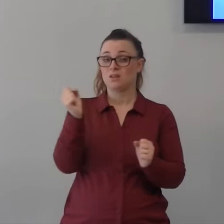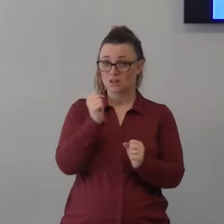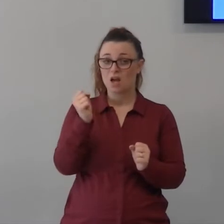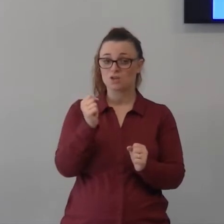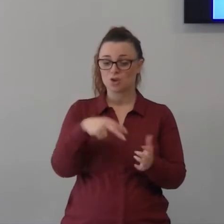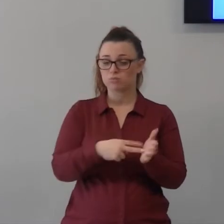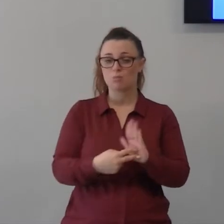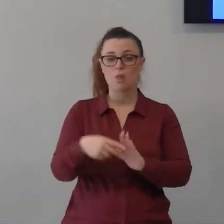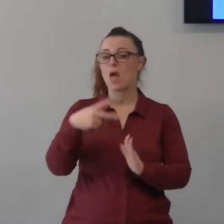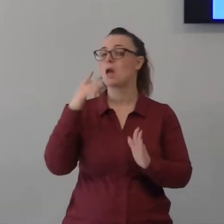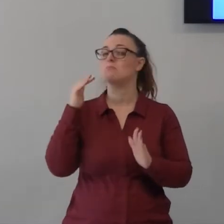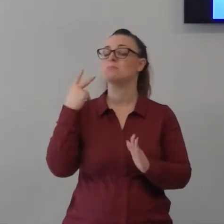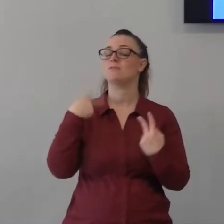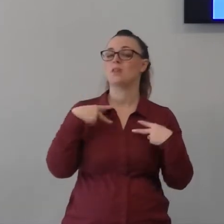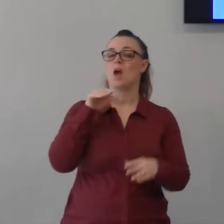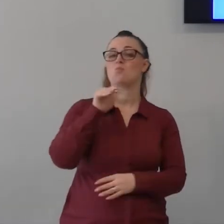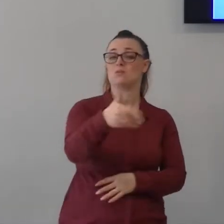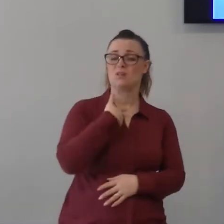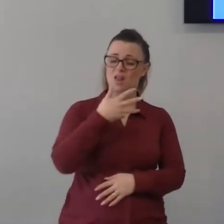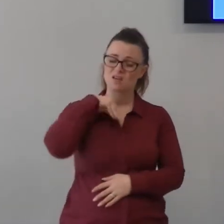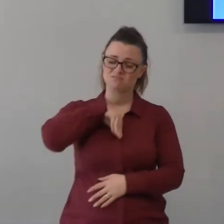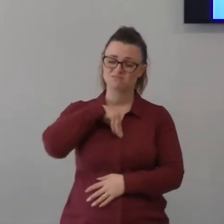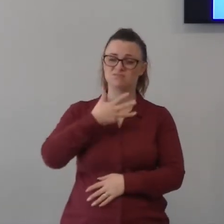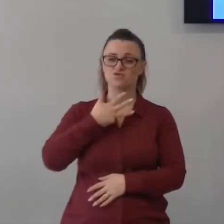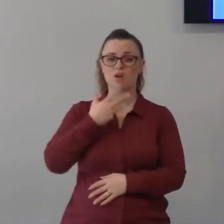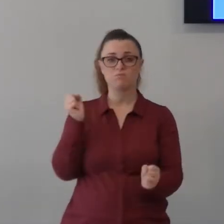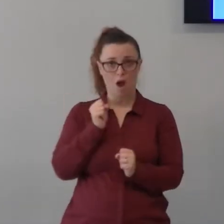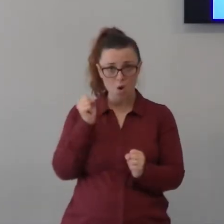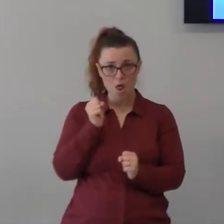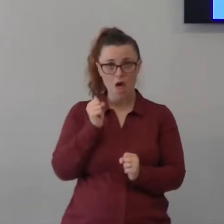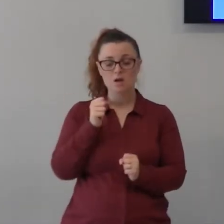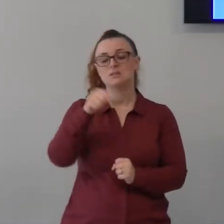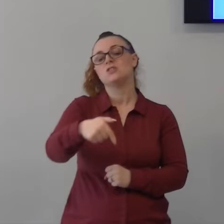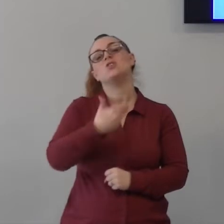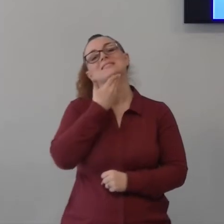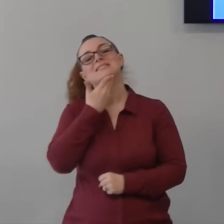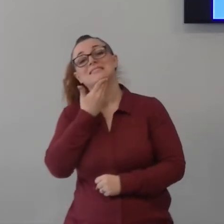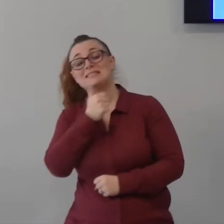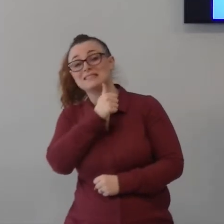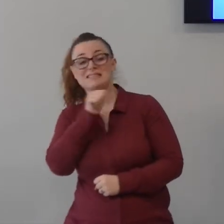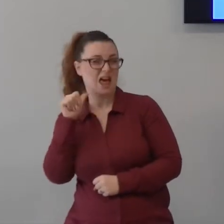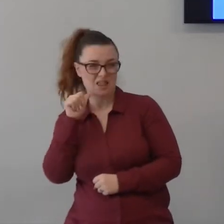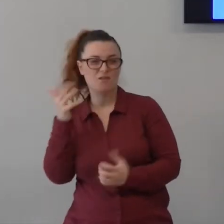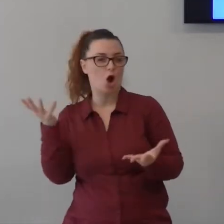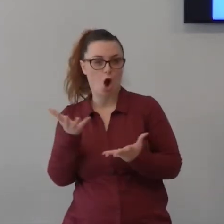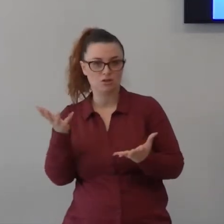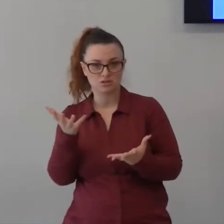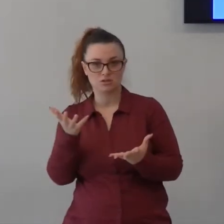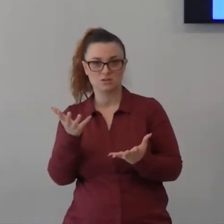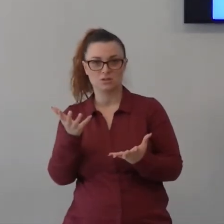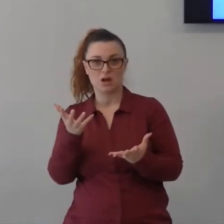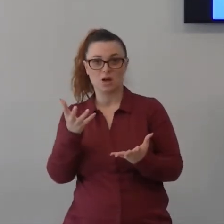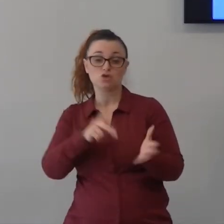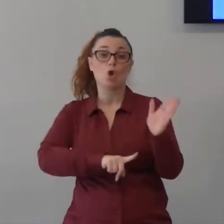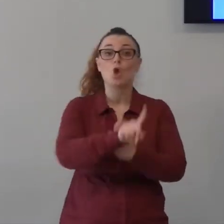quello di cui hai bisogno non è di una soluzione momentanea ma di seguire un esempio che